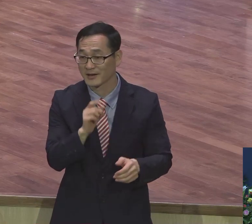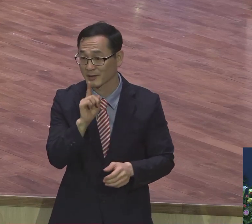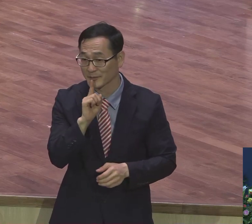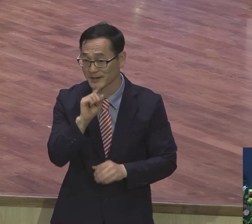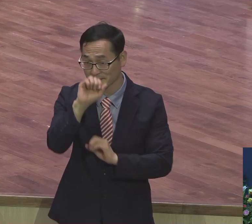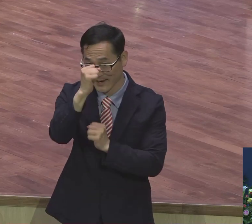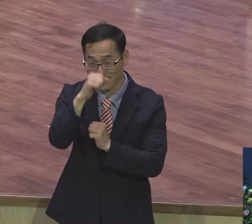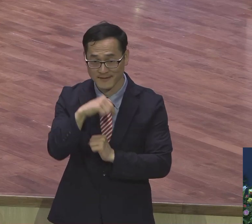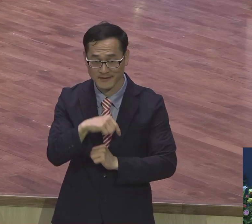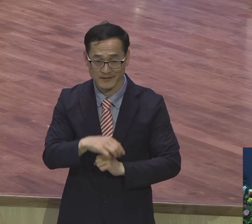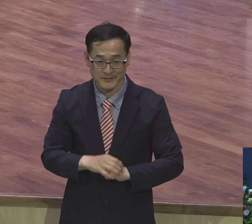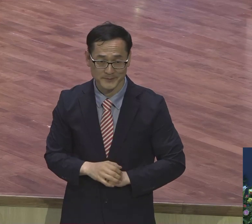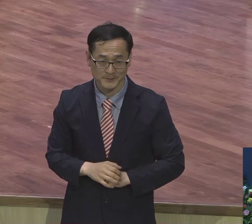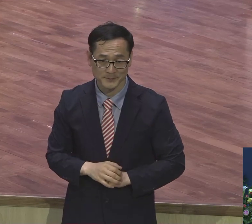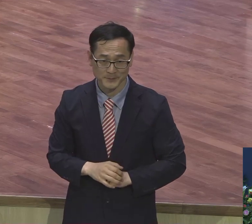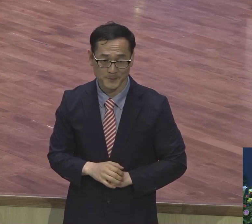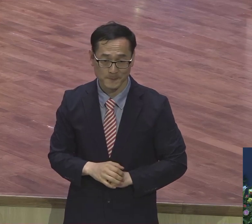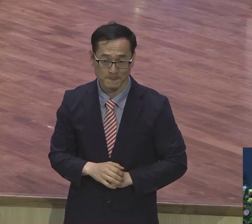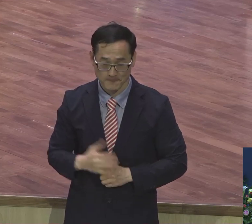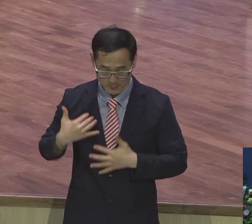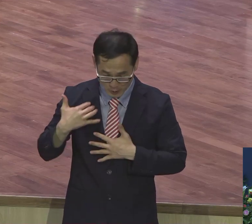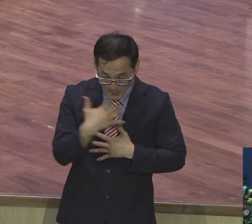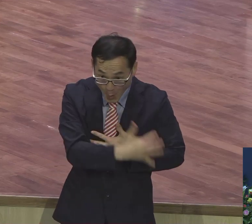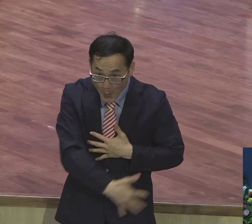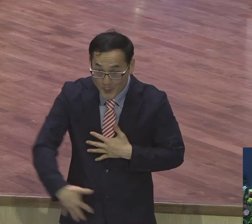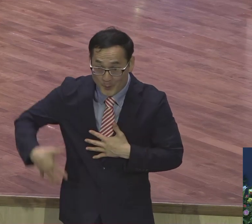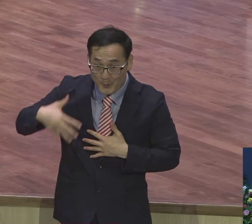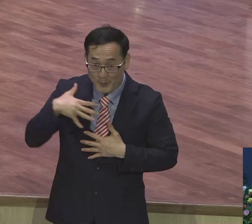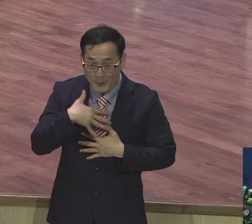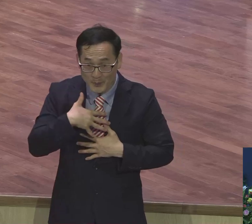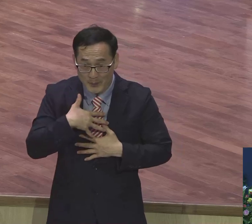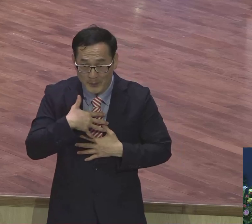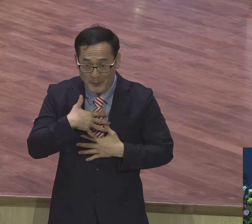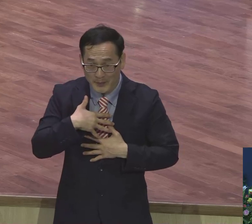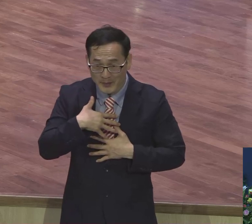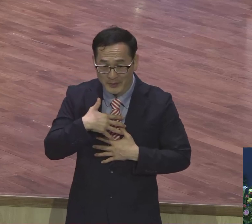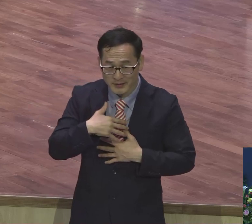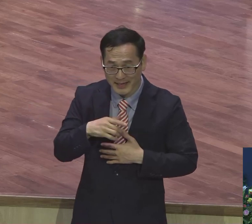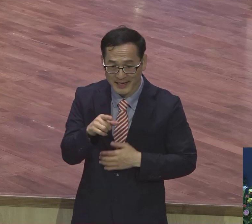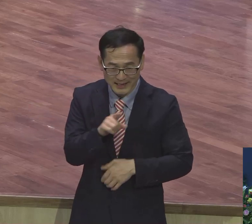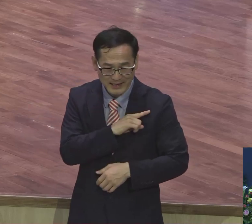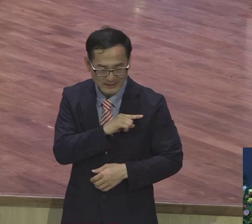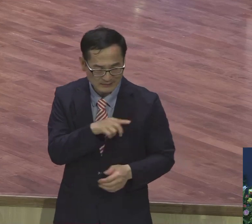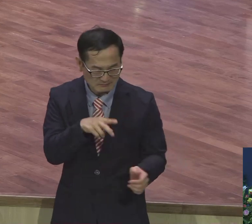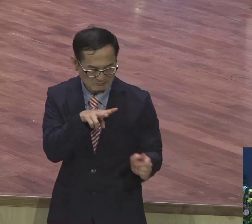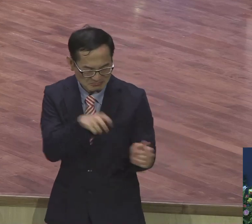사실 우리 신체를 보면요. 가장 찬밥신세가 발이요.